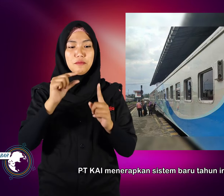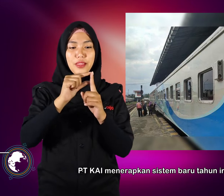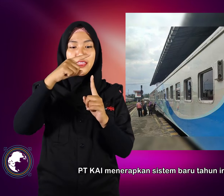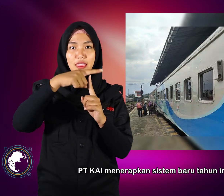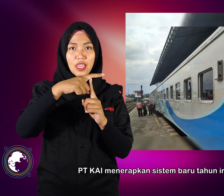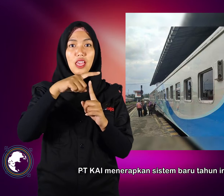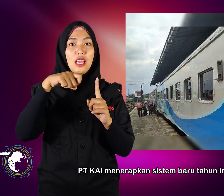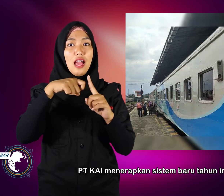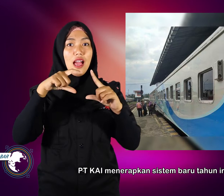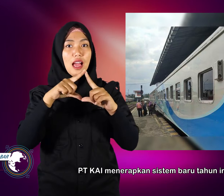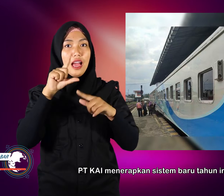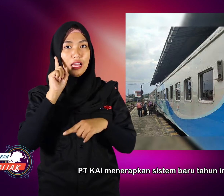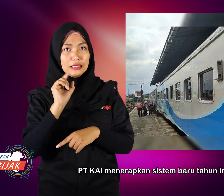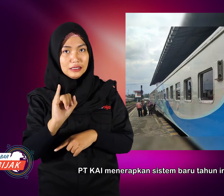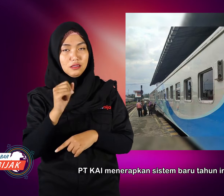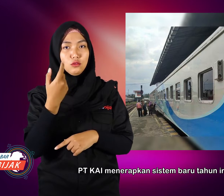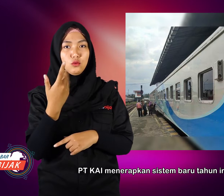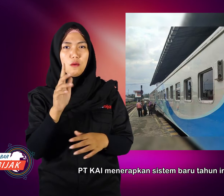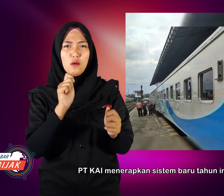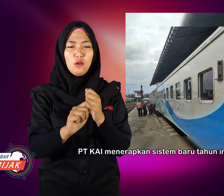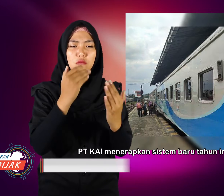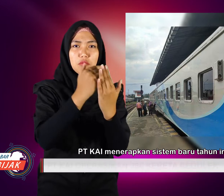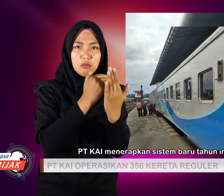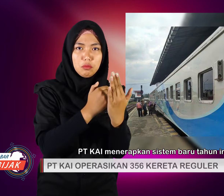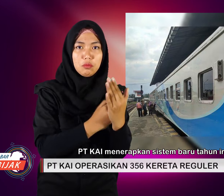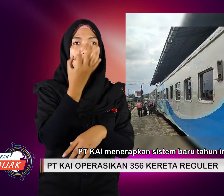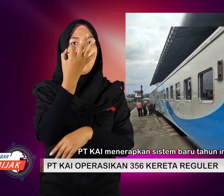PT KAI menerapkan sistem baru tahun ini,